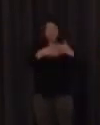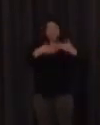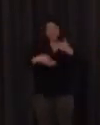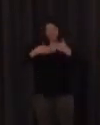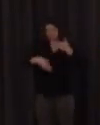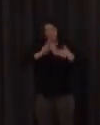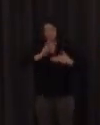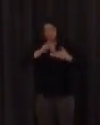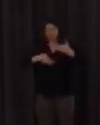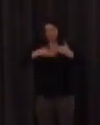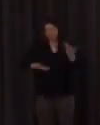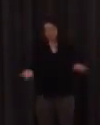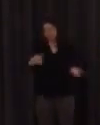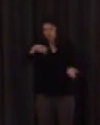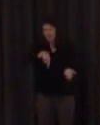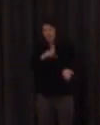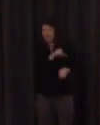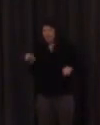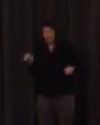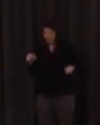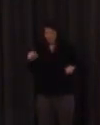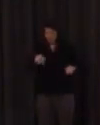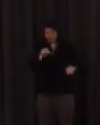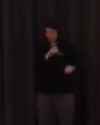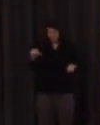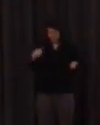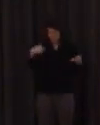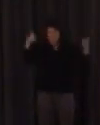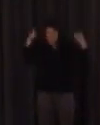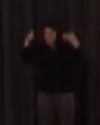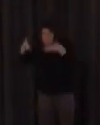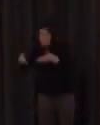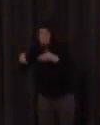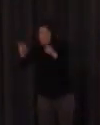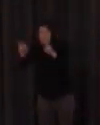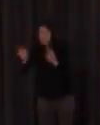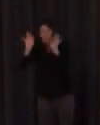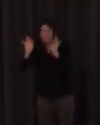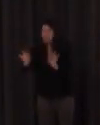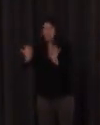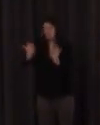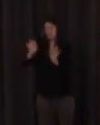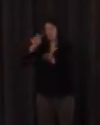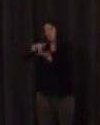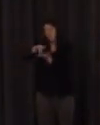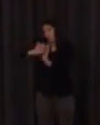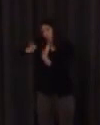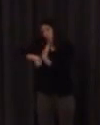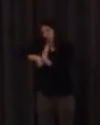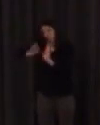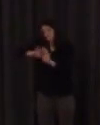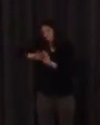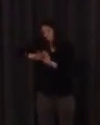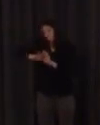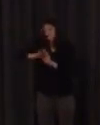por ejemplo yo esta semana he dedicado mientras los demás hacían otras traducciones he dedicado esas sesiones a estar con